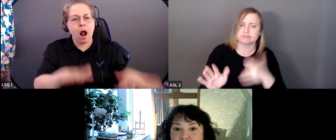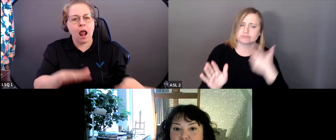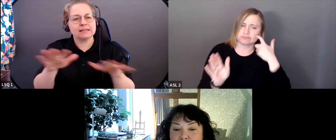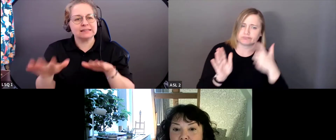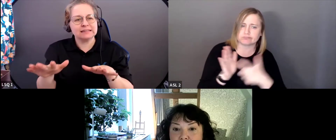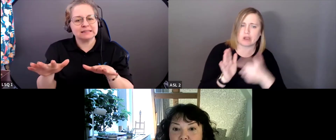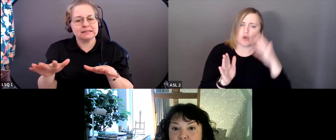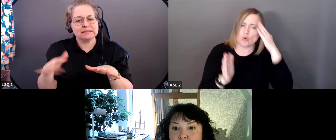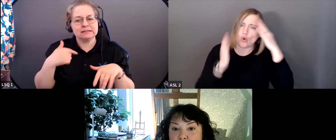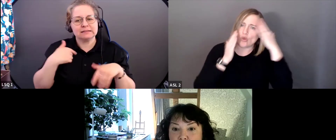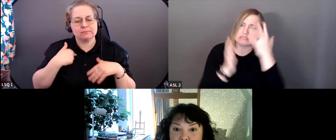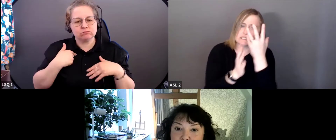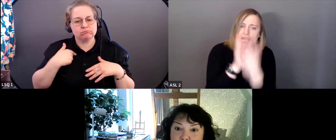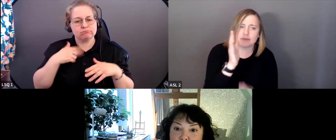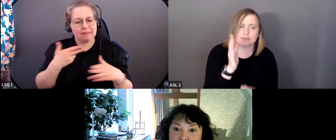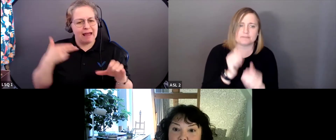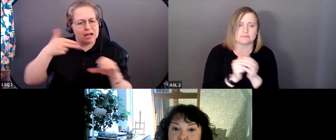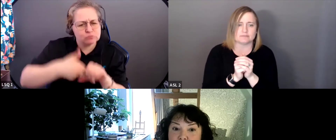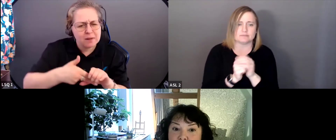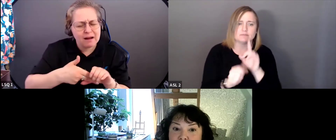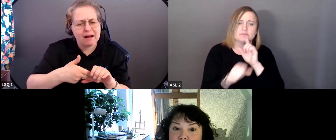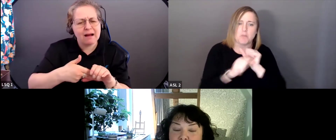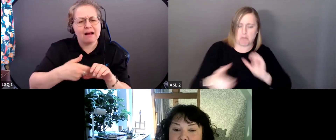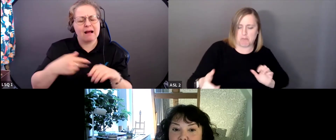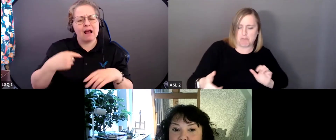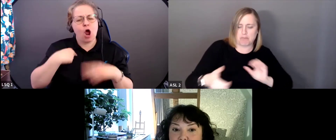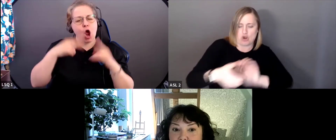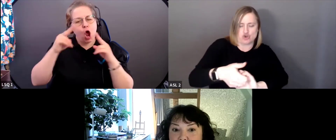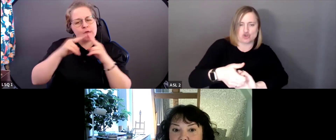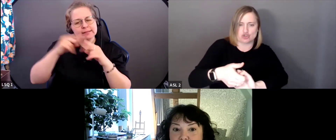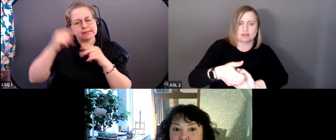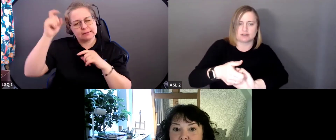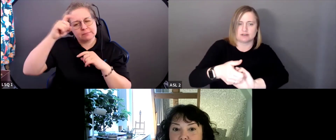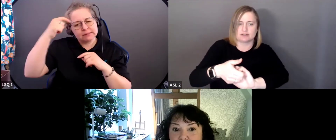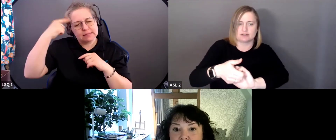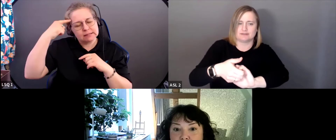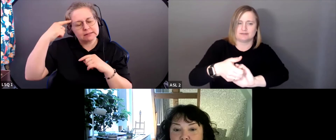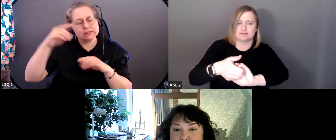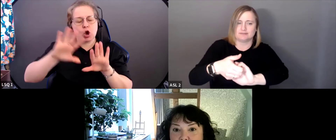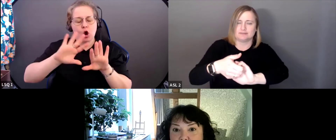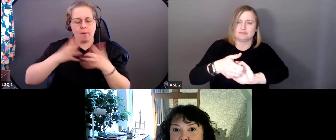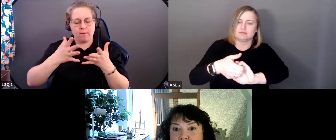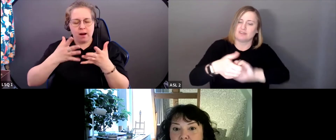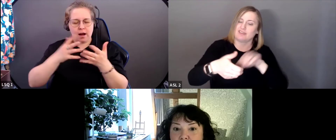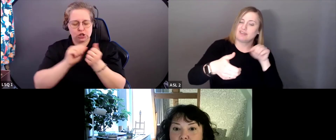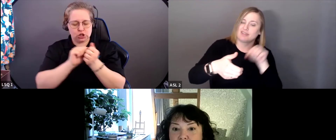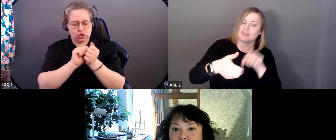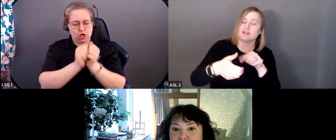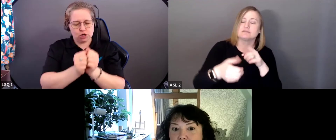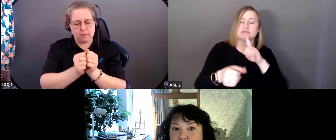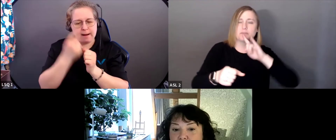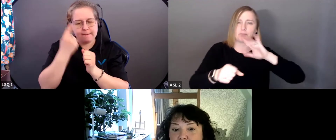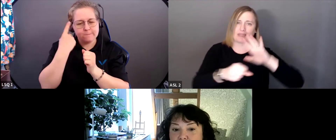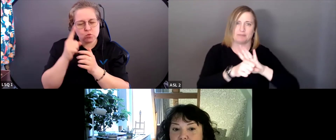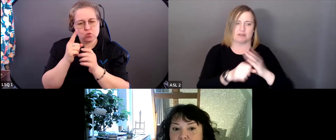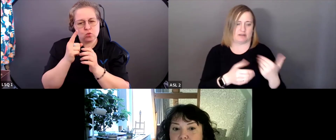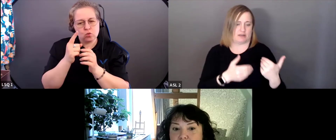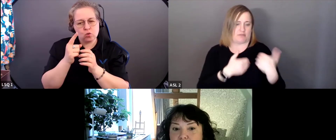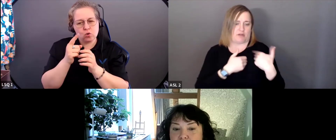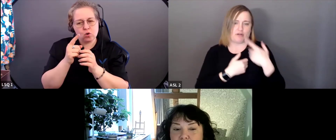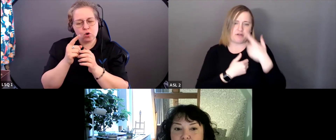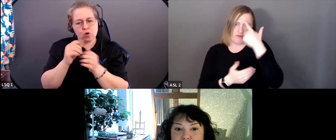lacunes en matière de connaissances et avoir une approche de partenariat qui explique bien